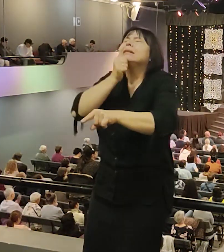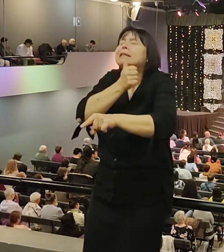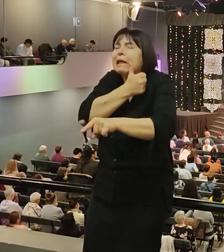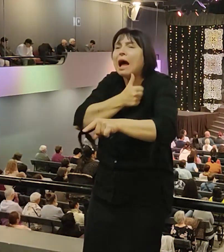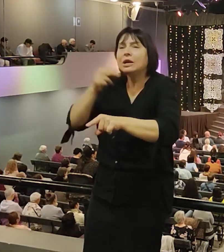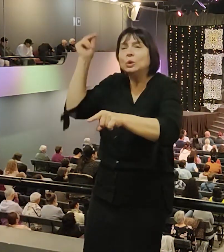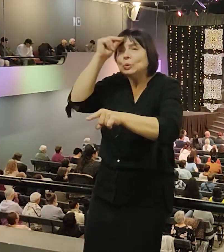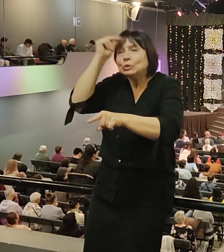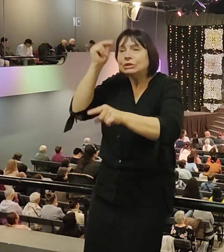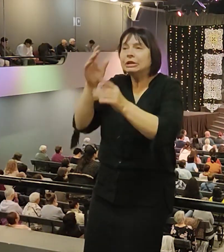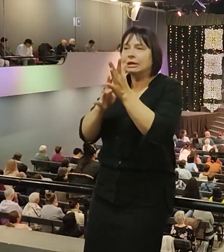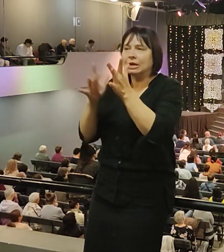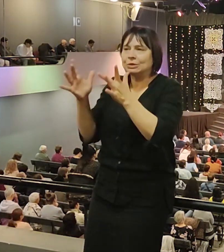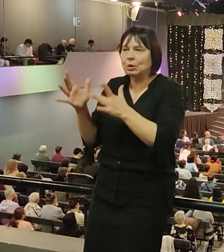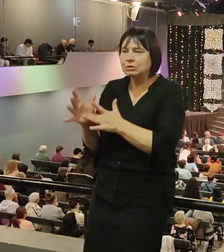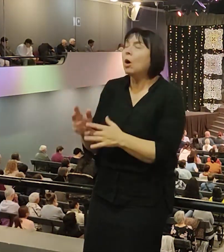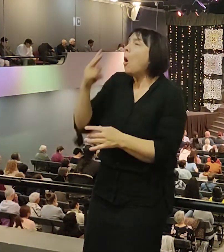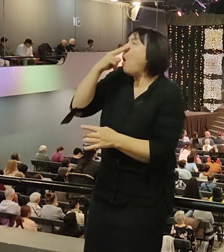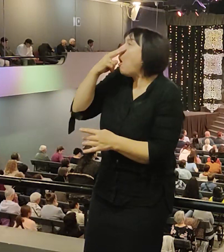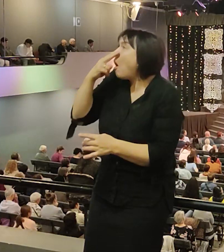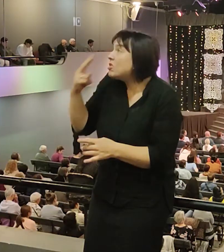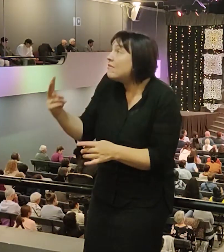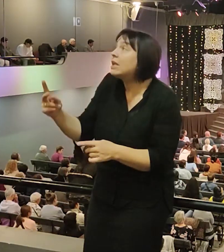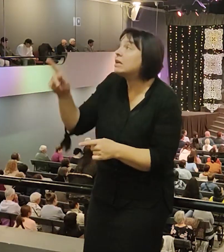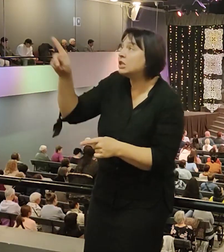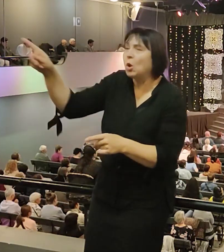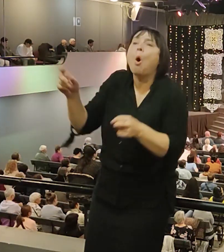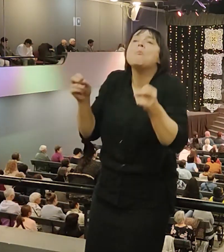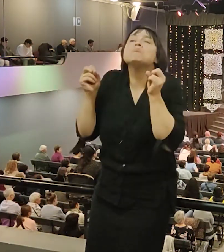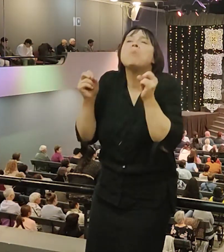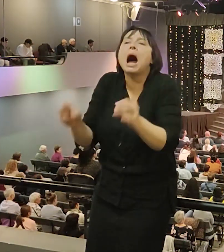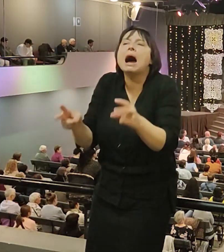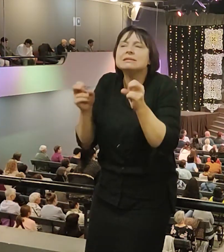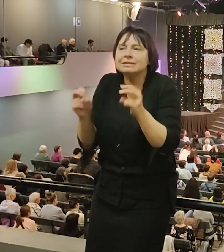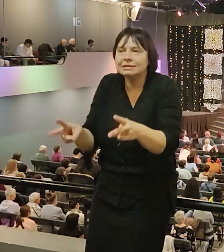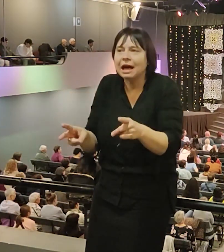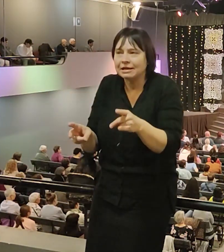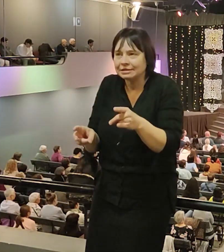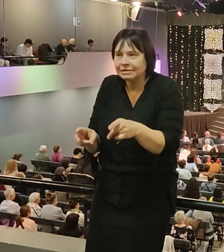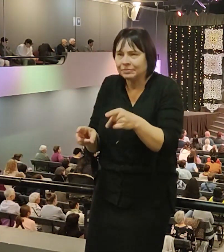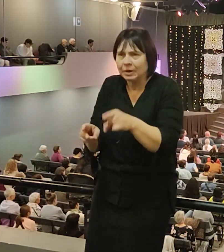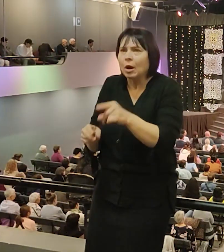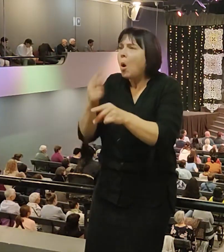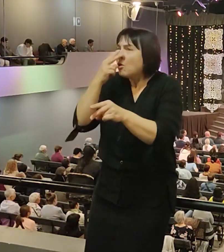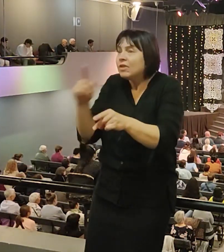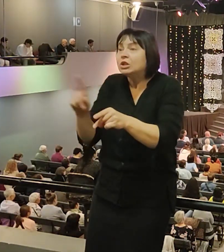когда в лице смерти мужественные люди бегут, а старые трусливые становятся мужественными.